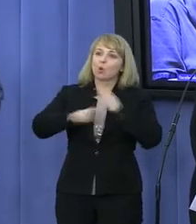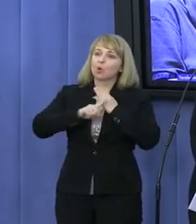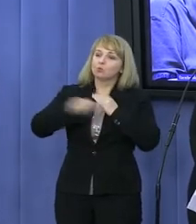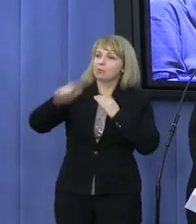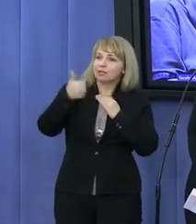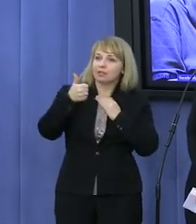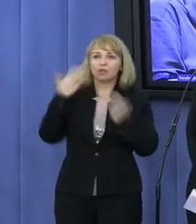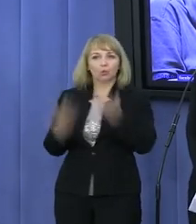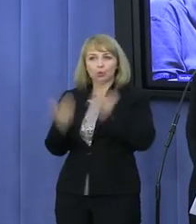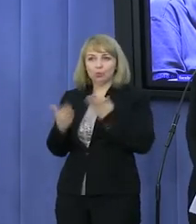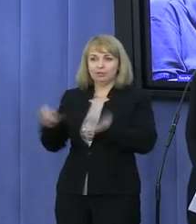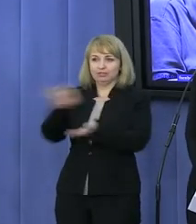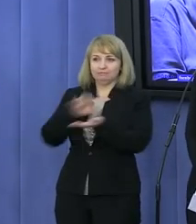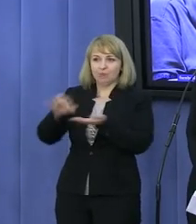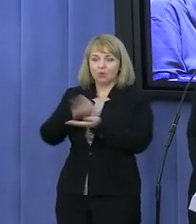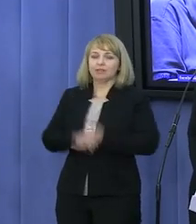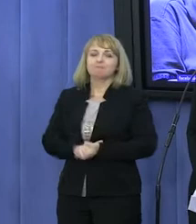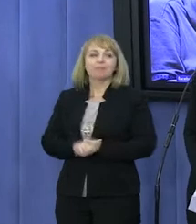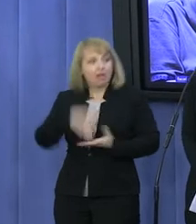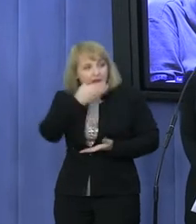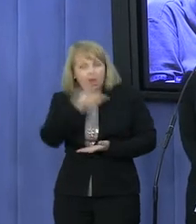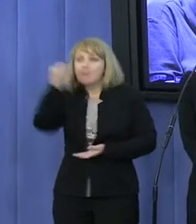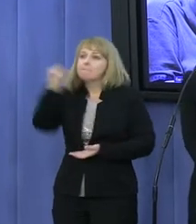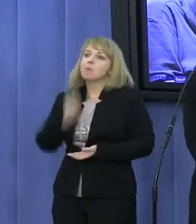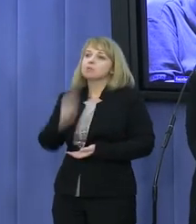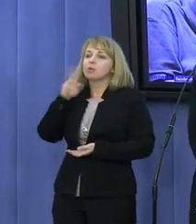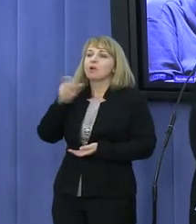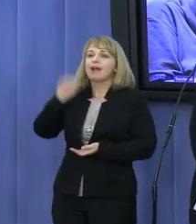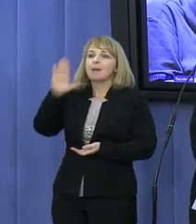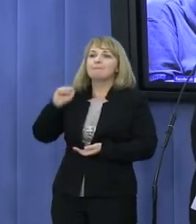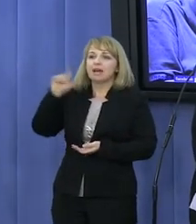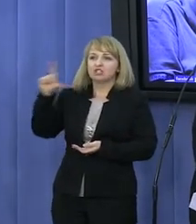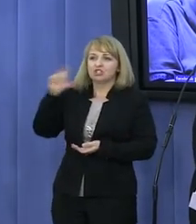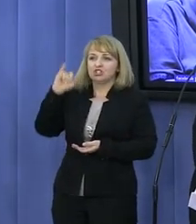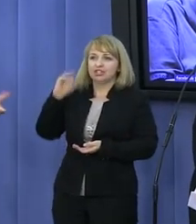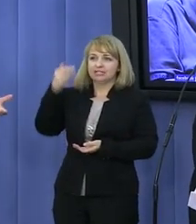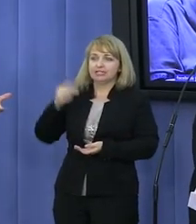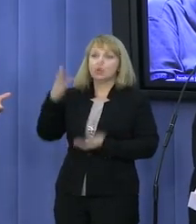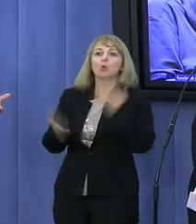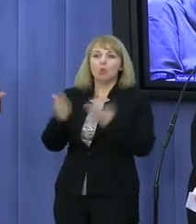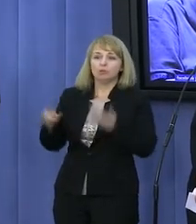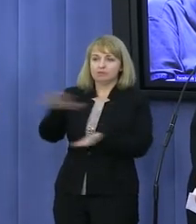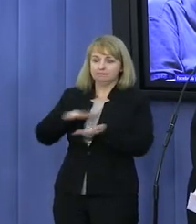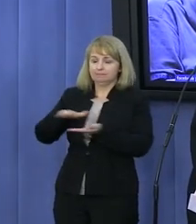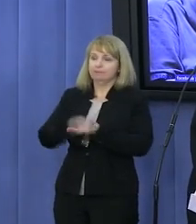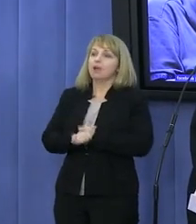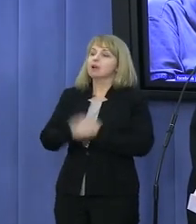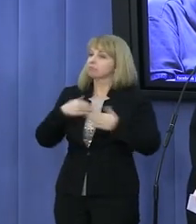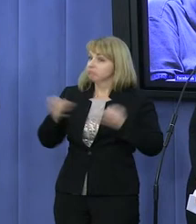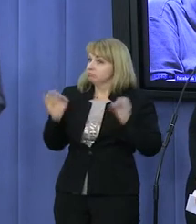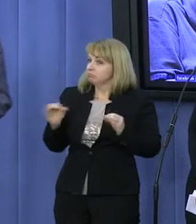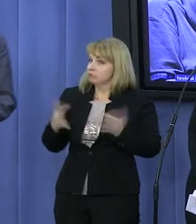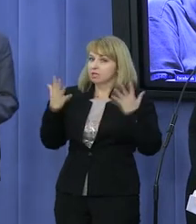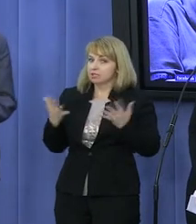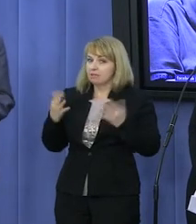z Lublina, poseł Michał Kabaciński, poseł lubelski. No i jak Państwo się domyślacie, będziemy komentować